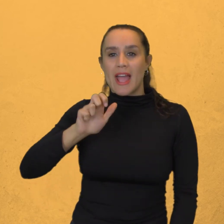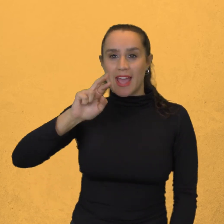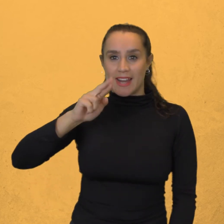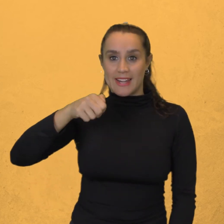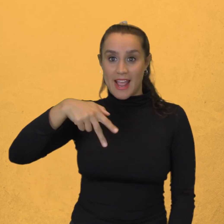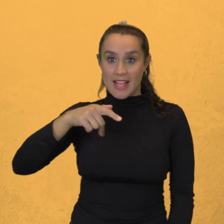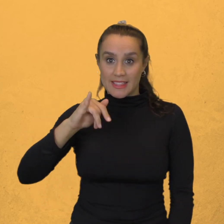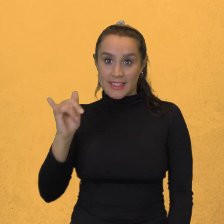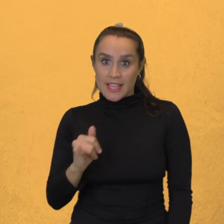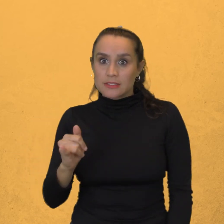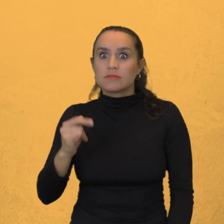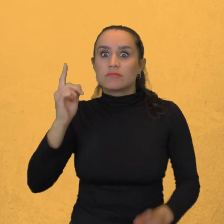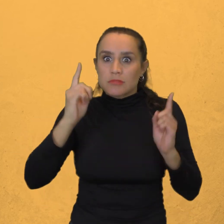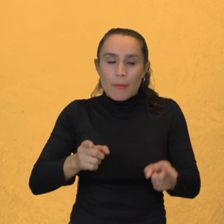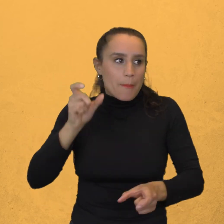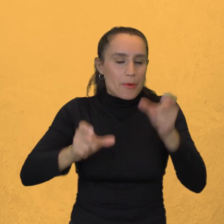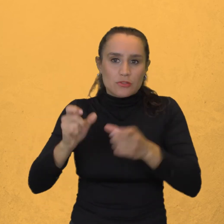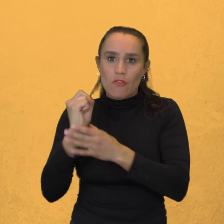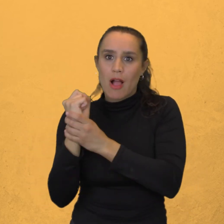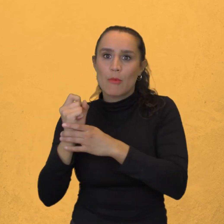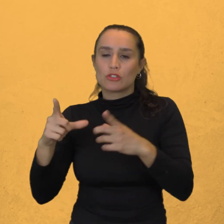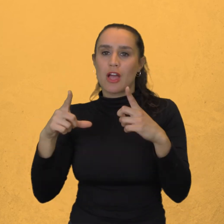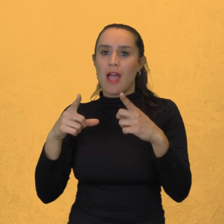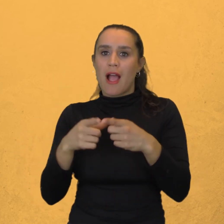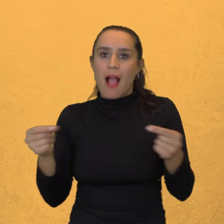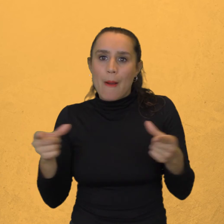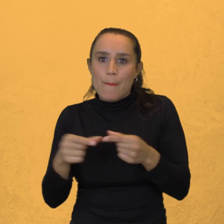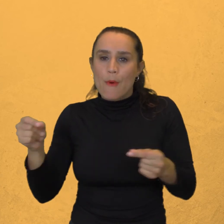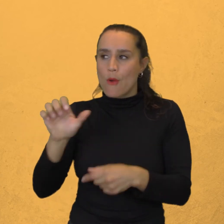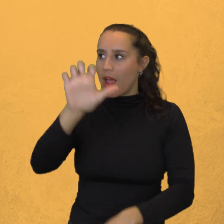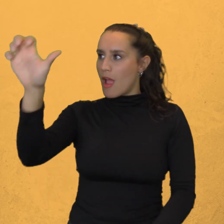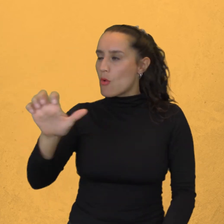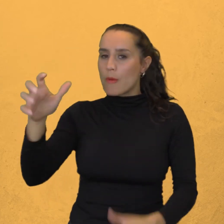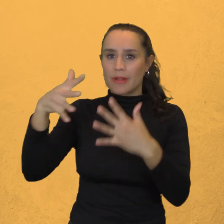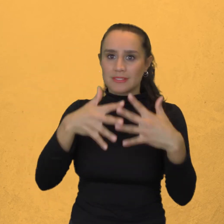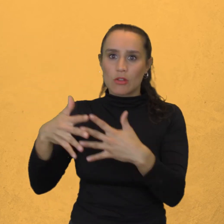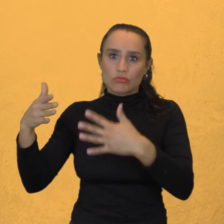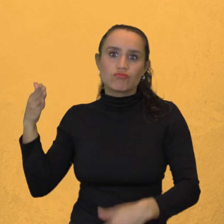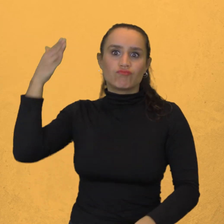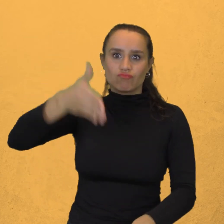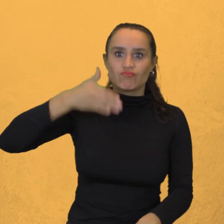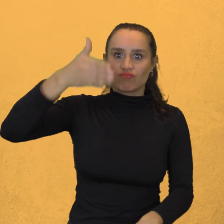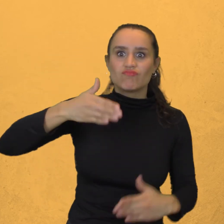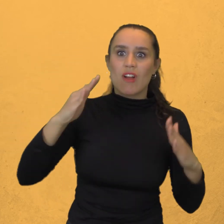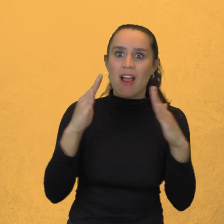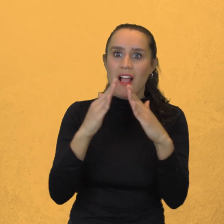muchos otros Entre muchos Que incluso Vinieron desde Japón Europa Y Estados Unidos